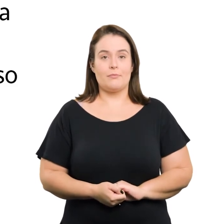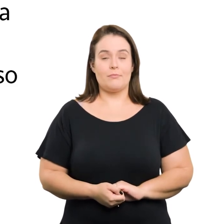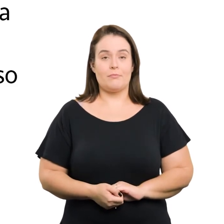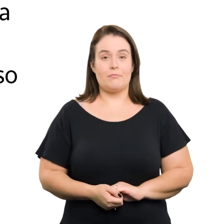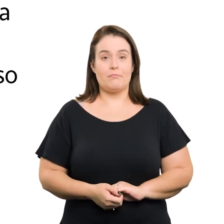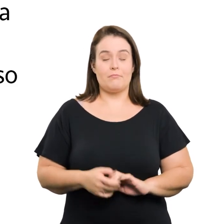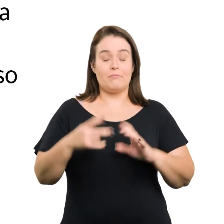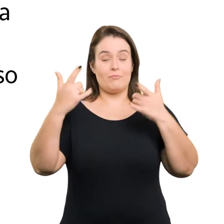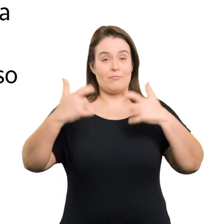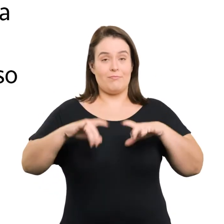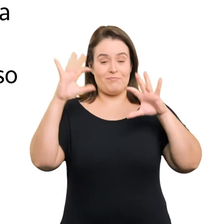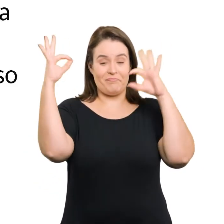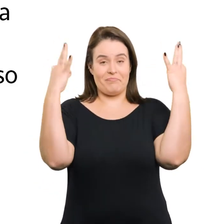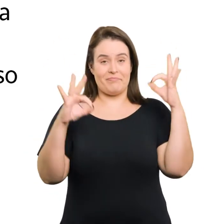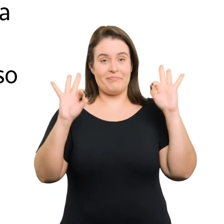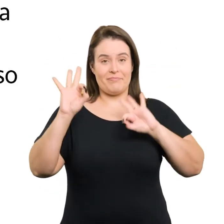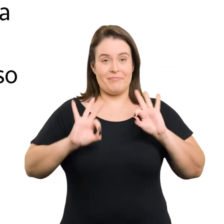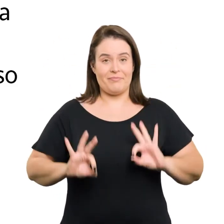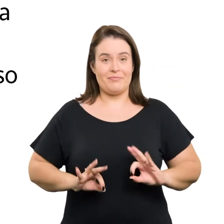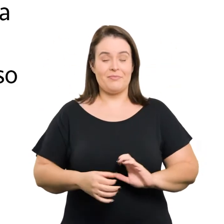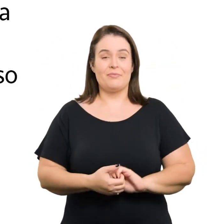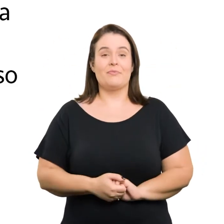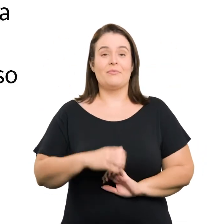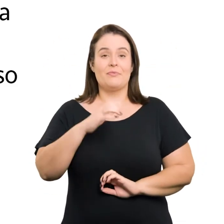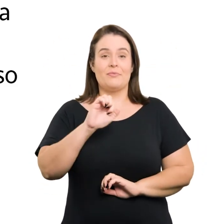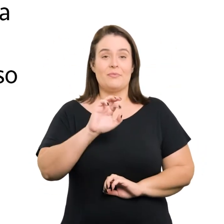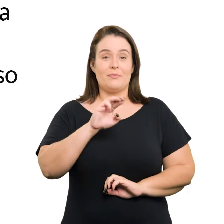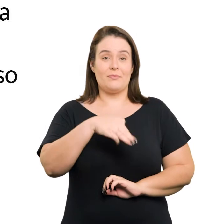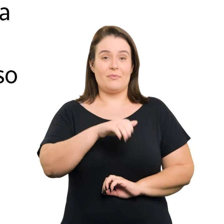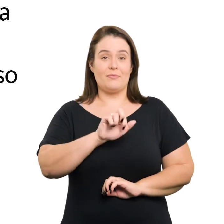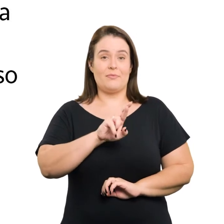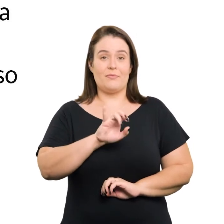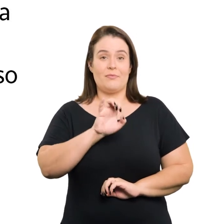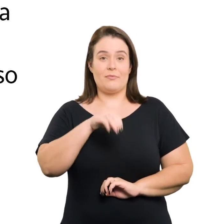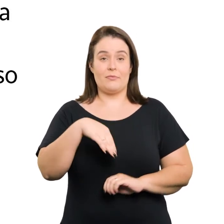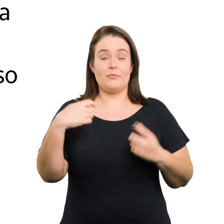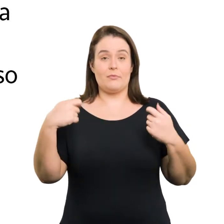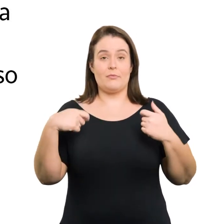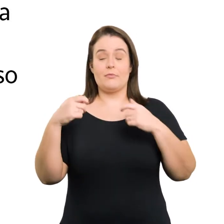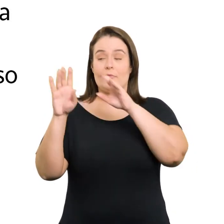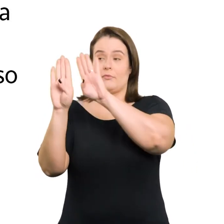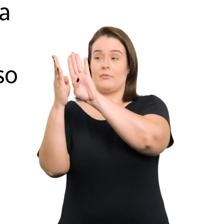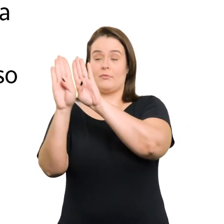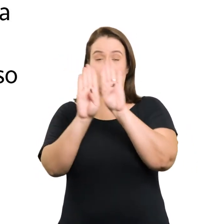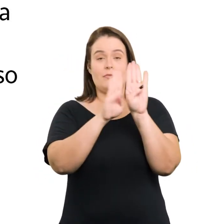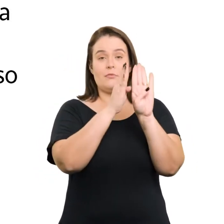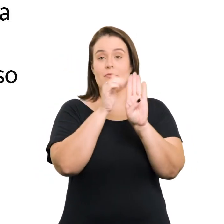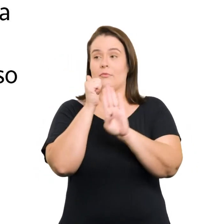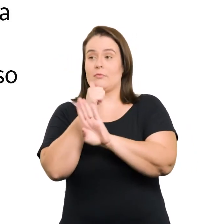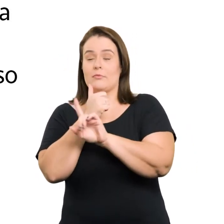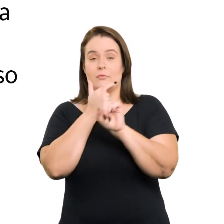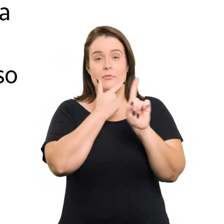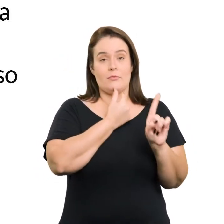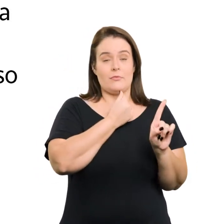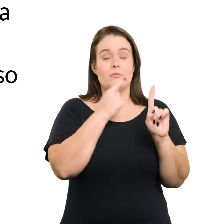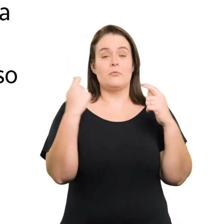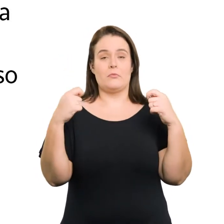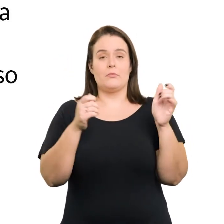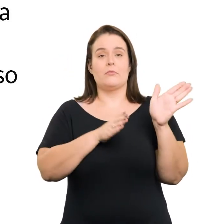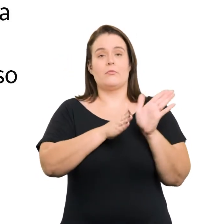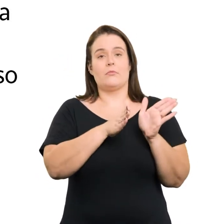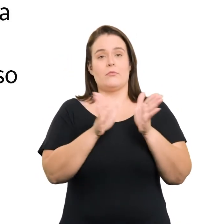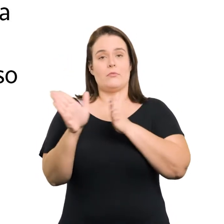Camarins Pelo menos um camarim para cada sexo deve ser acessível Quando